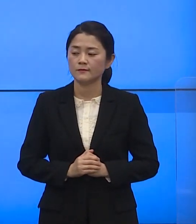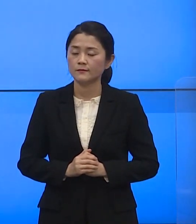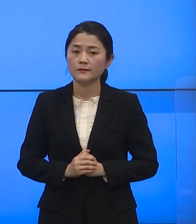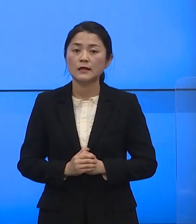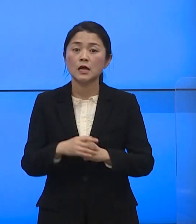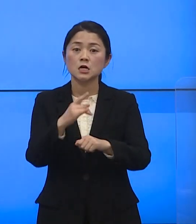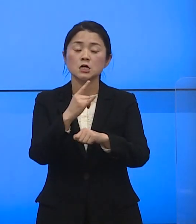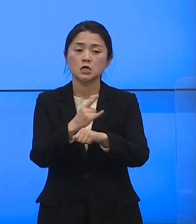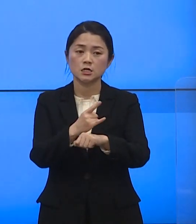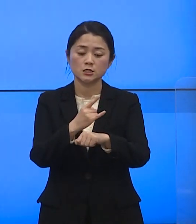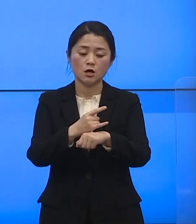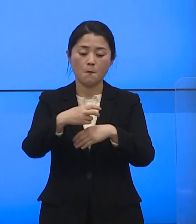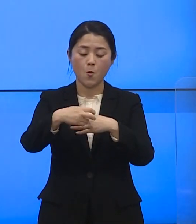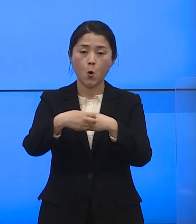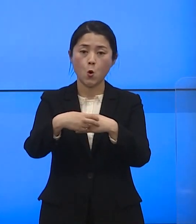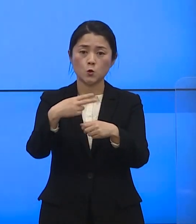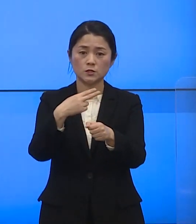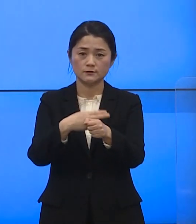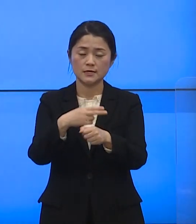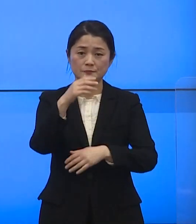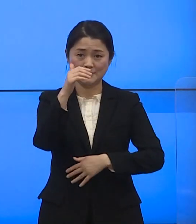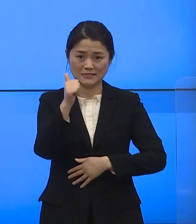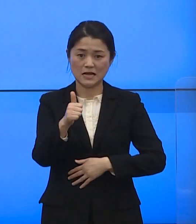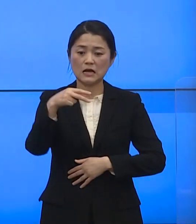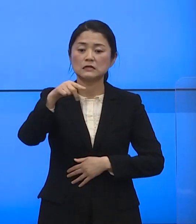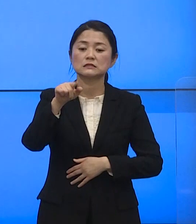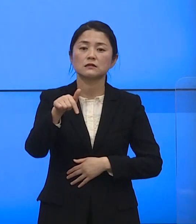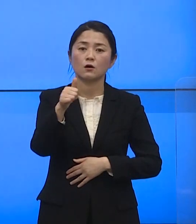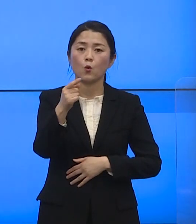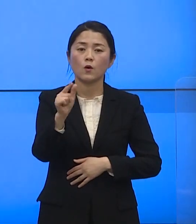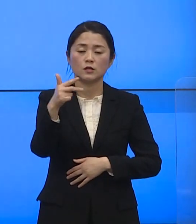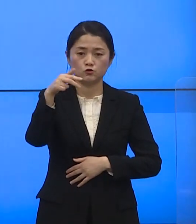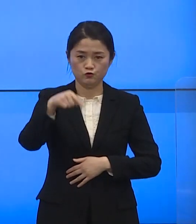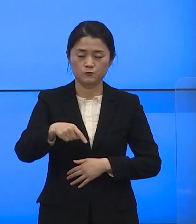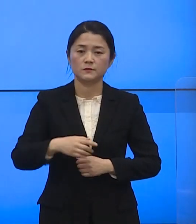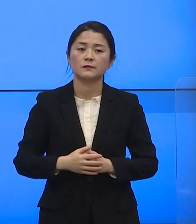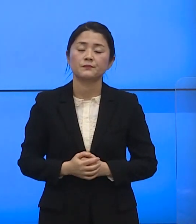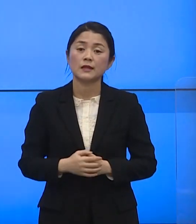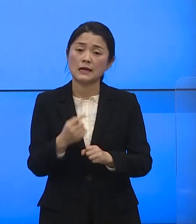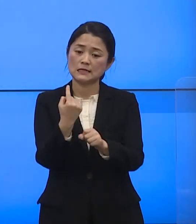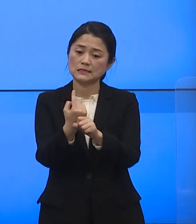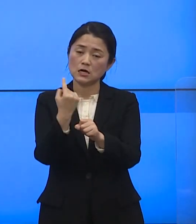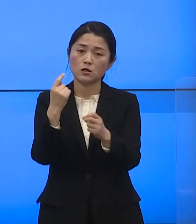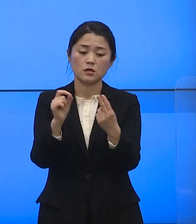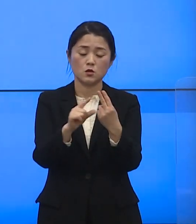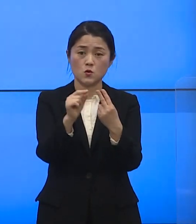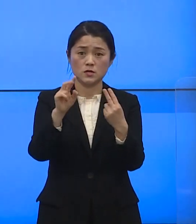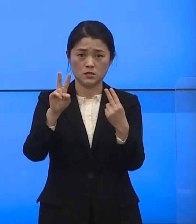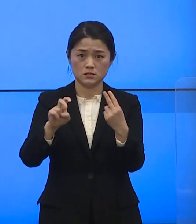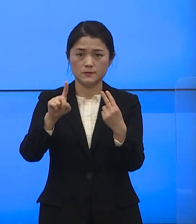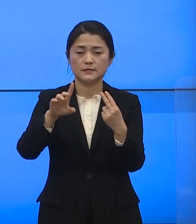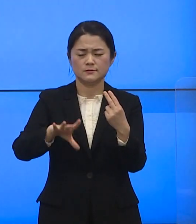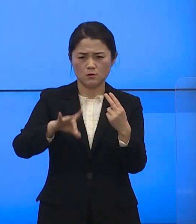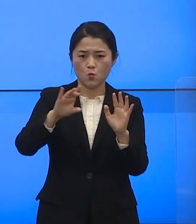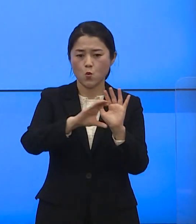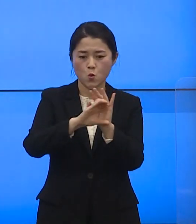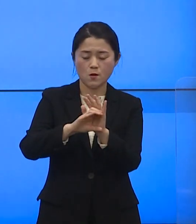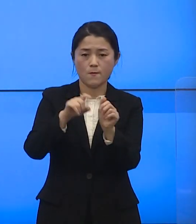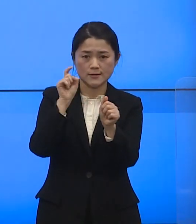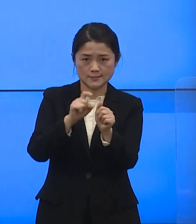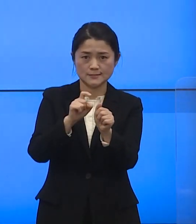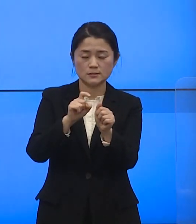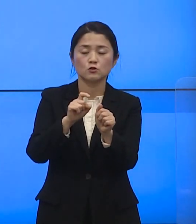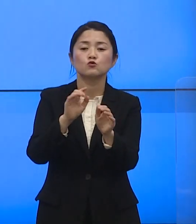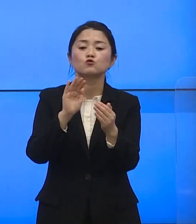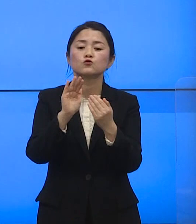의상문 의사회장 석한주입니다 작년 2월 21일 첫 코로나 환자 발생 이후